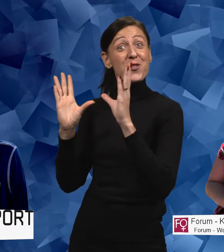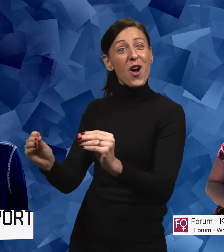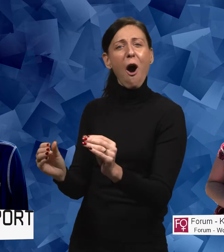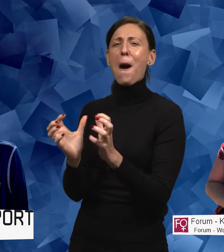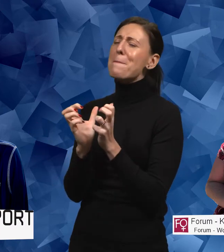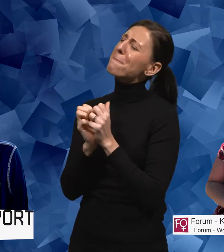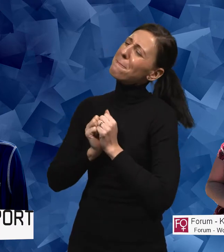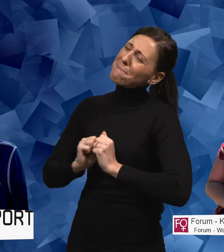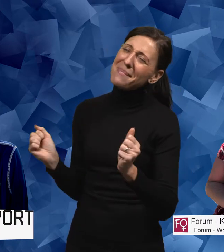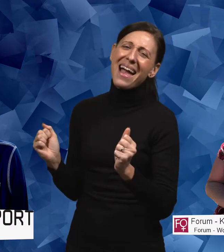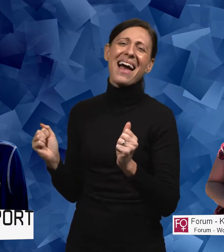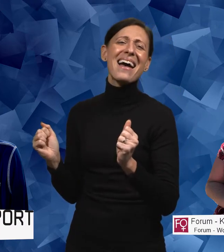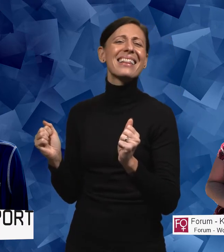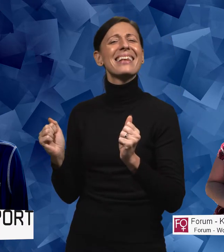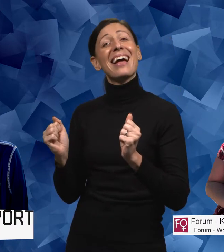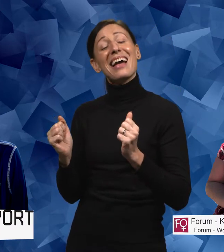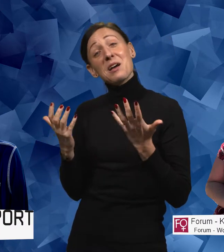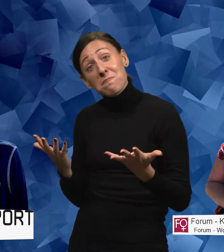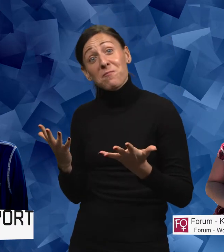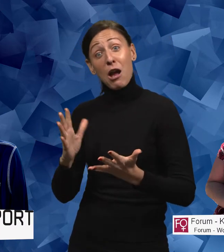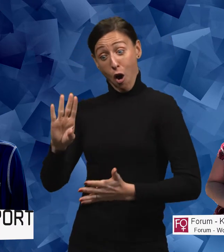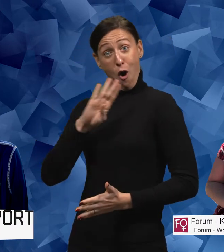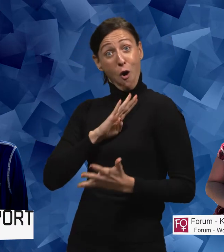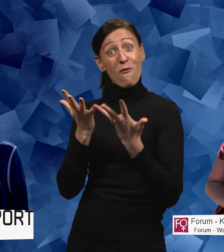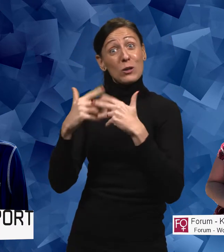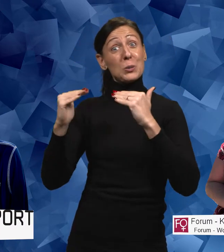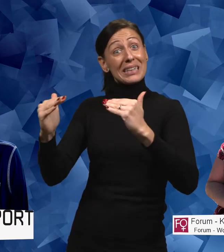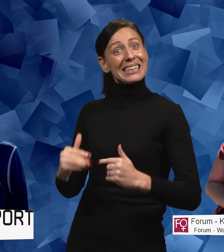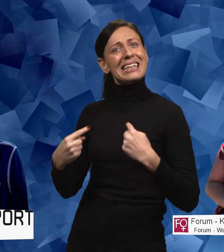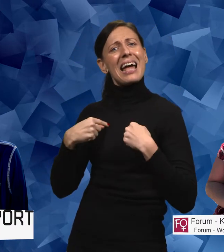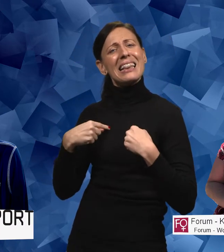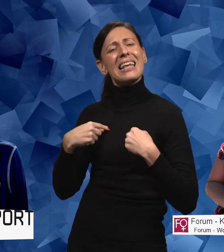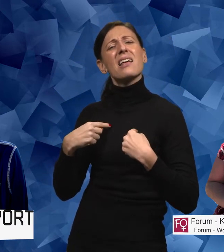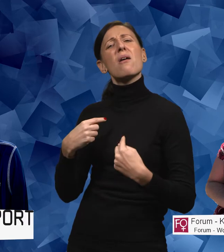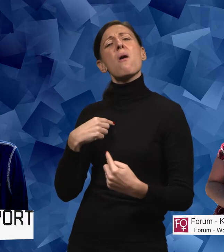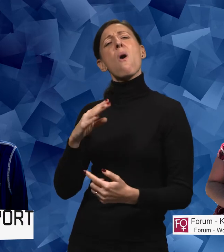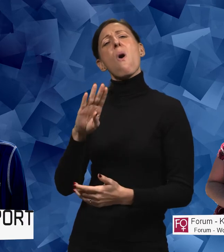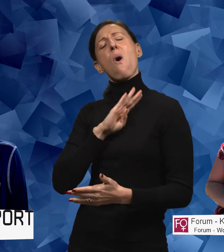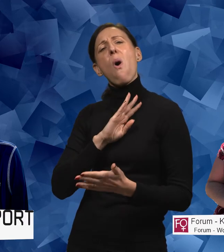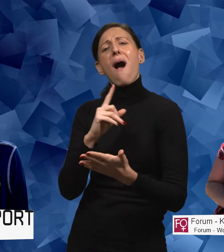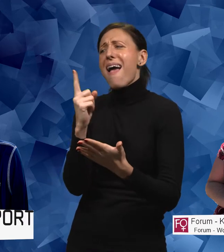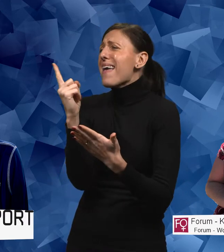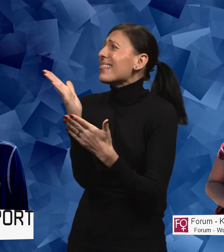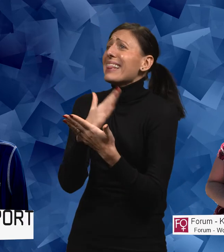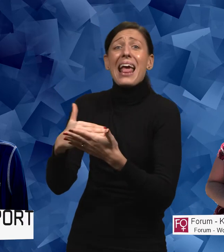Men det är ju ändå så att har man en funktionsnedsättning så finns det en del